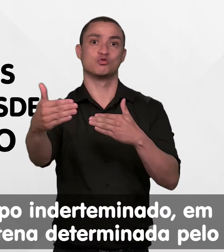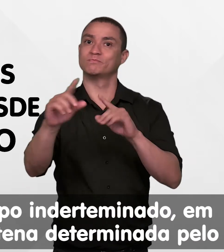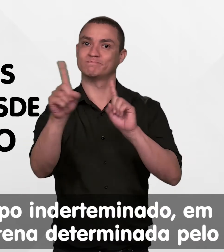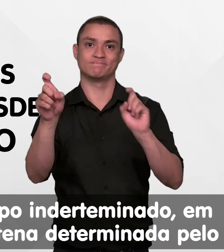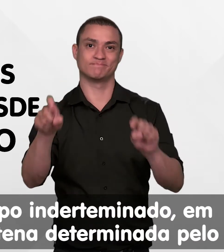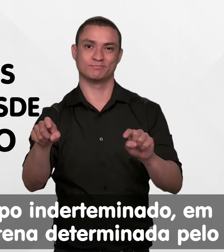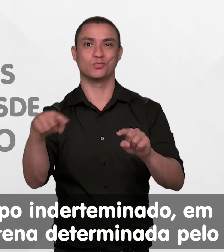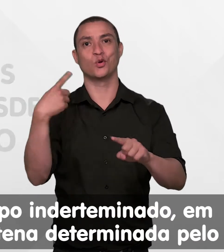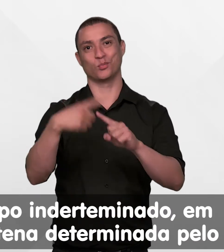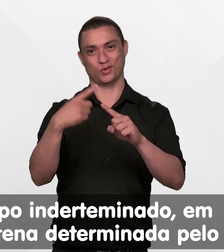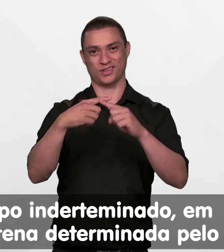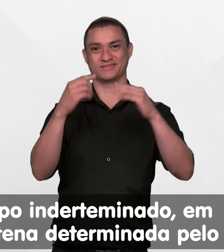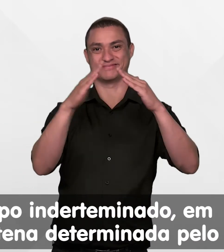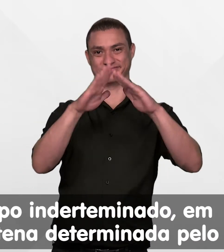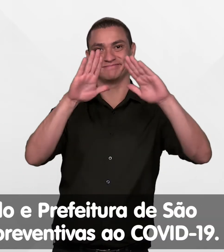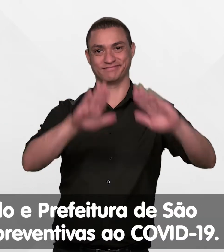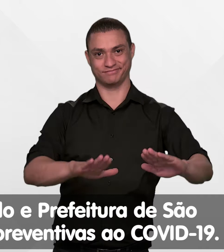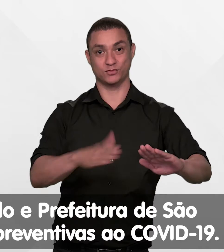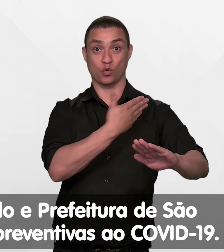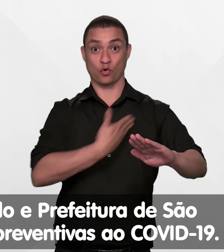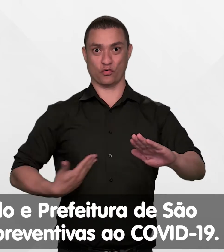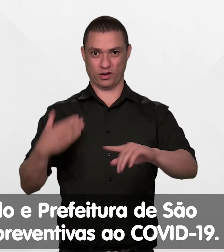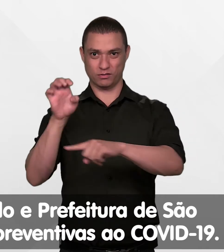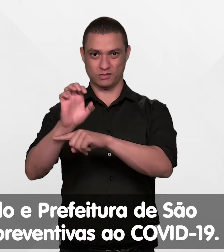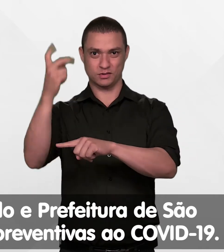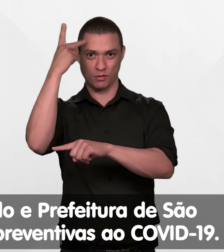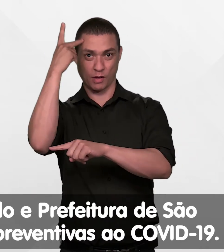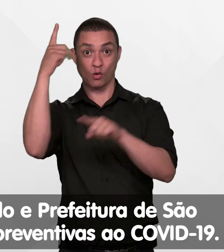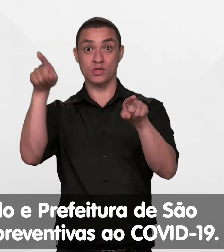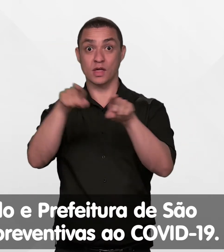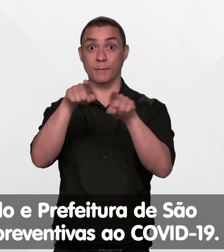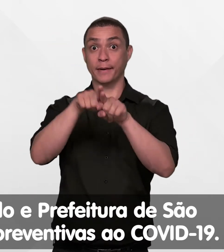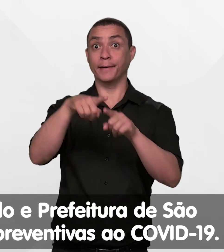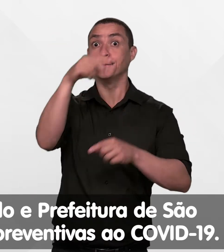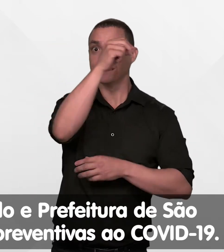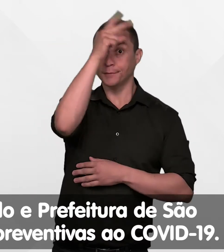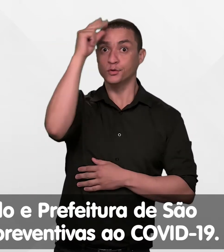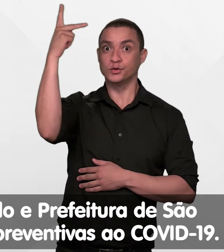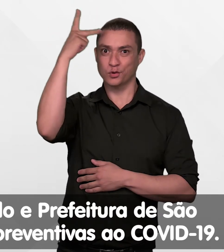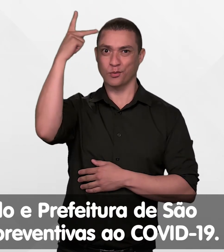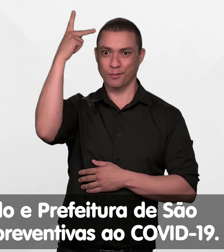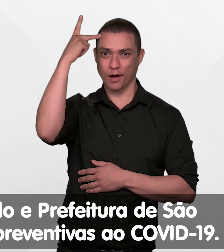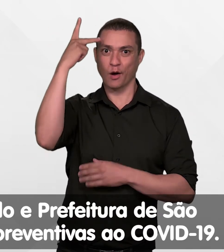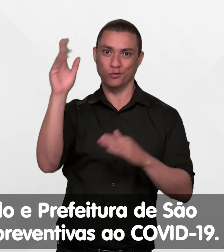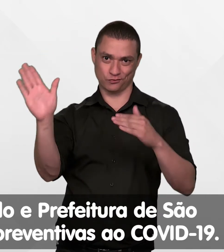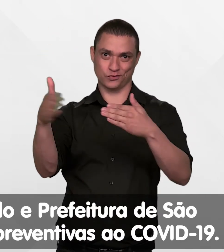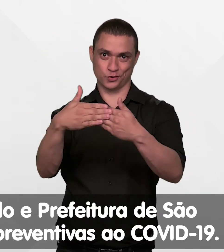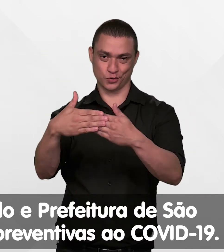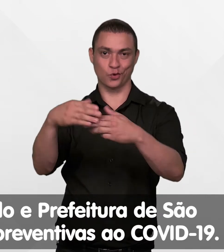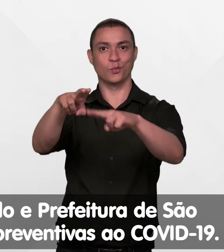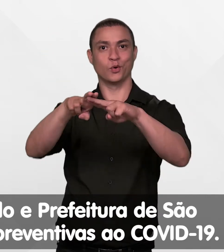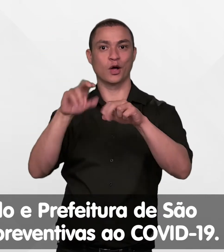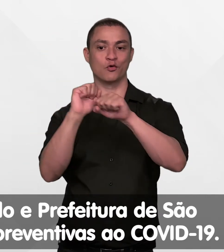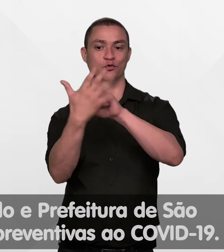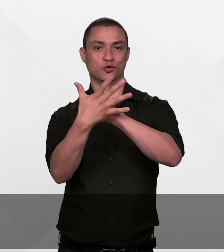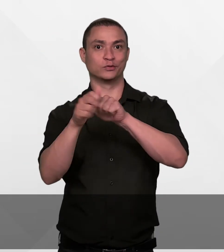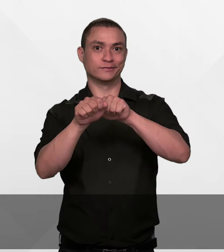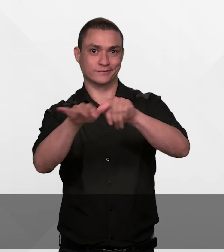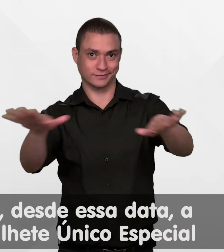da quarentena determinada pelo Governo de Estado e Prefeitura de São Paulo, como ações preventivas ao Covid-19. Por esse